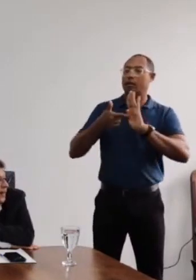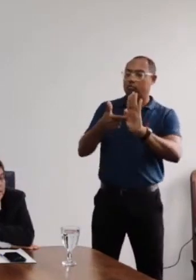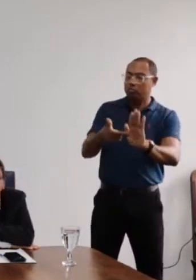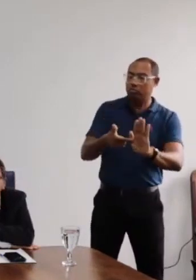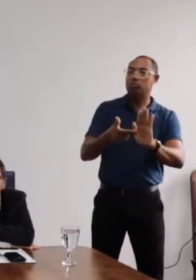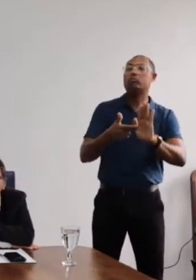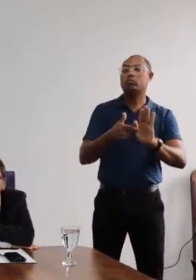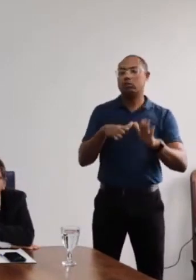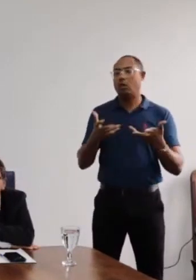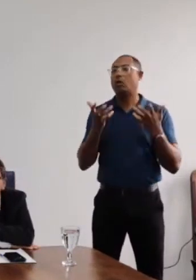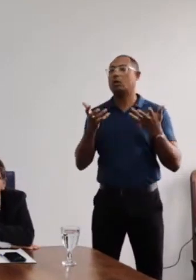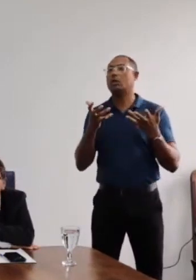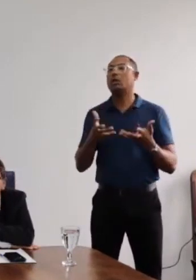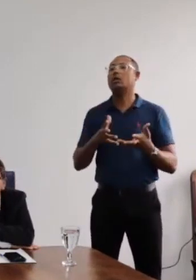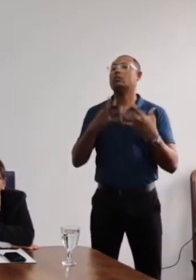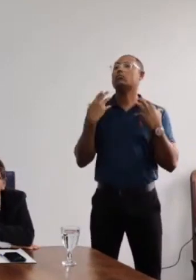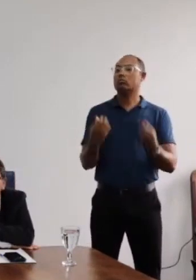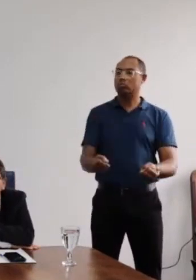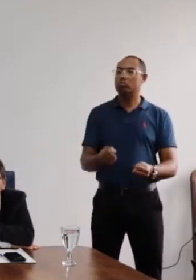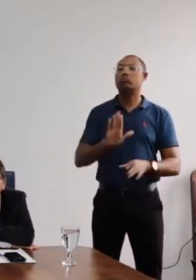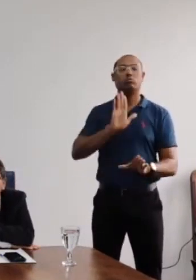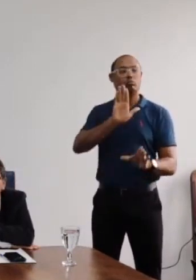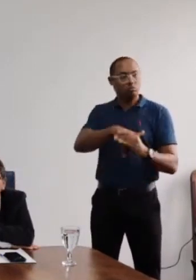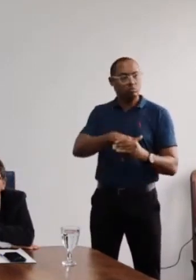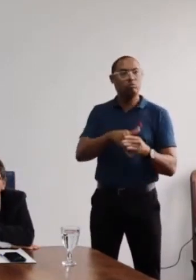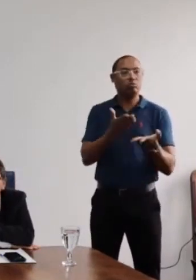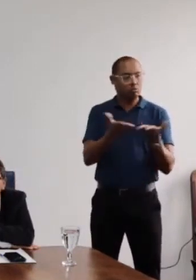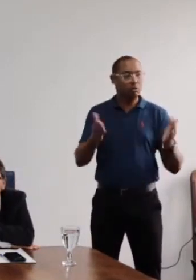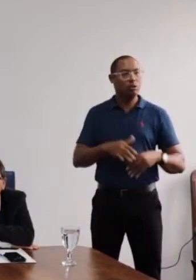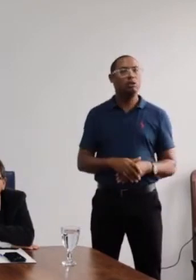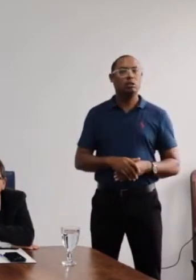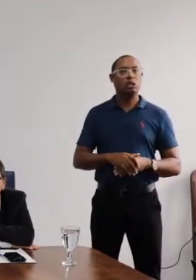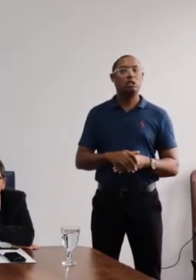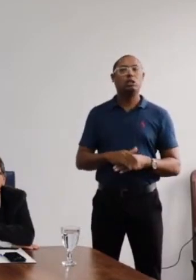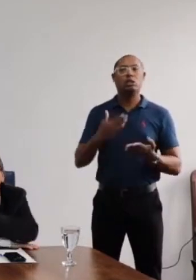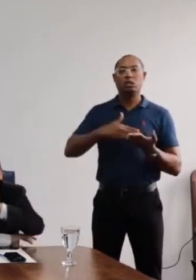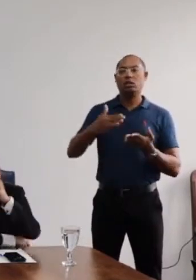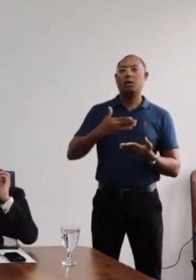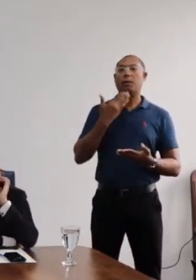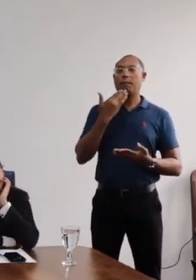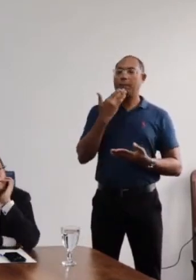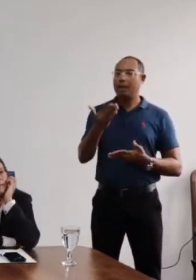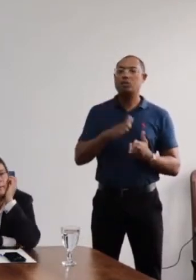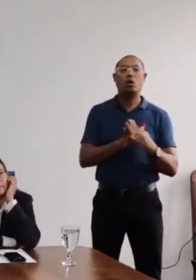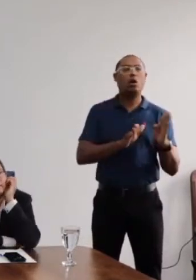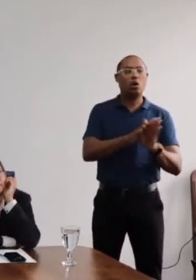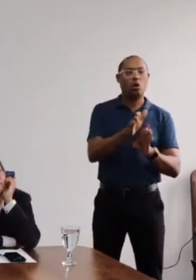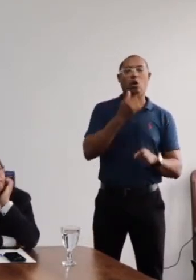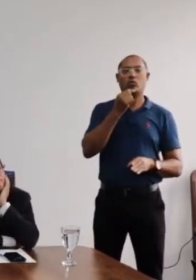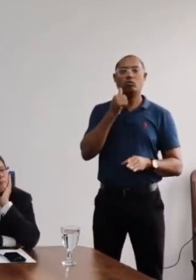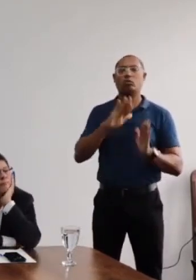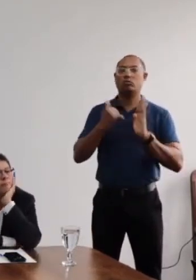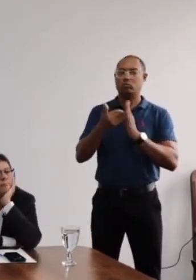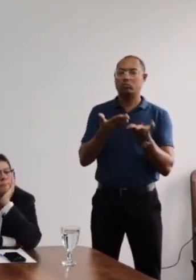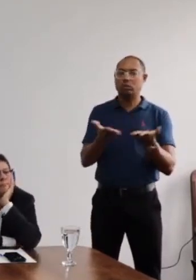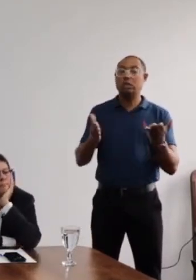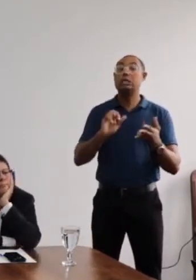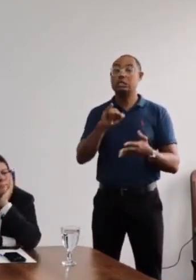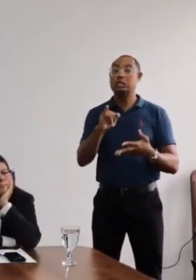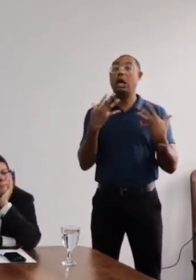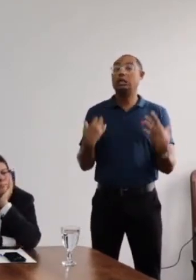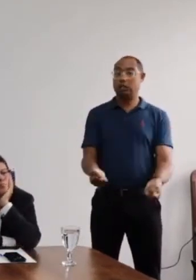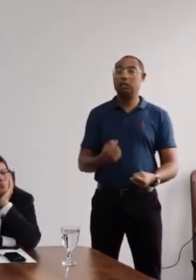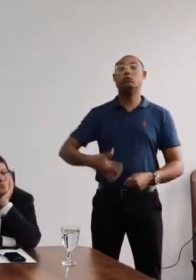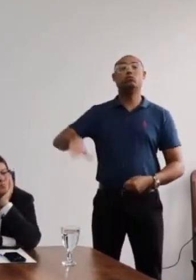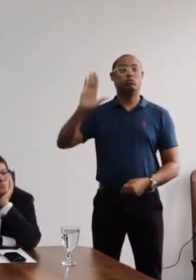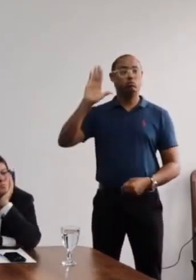da pauta, eu gostaria de submetê-la, de encaminhá-la para a votação e, assim, peço às conselheiras e conselheiras que sejam favoráveis à